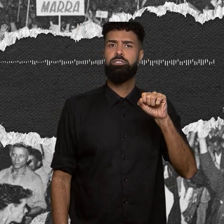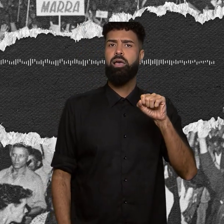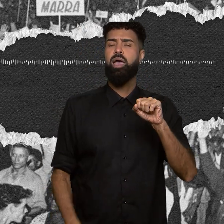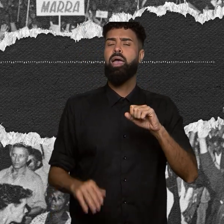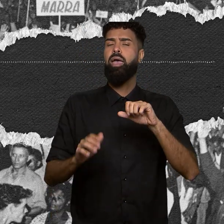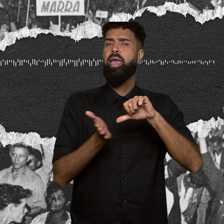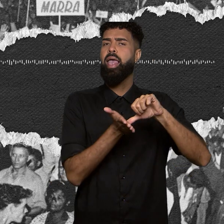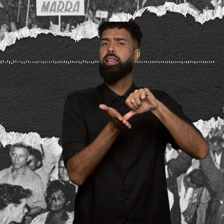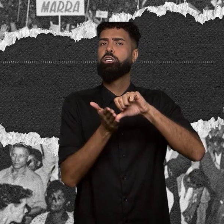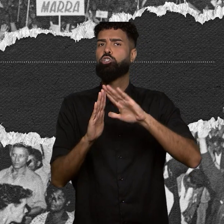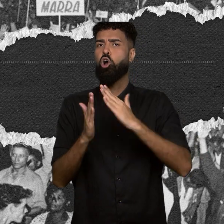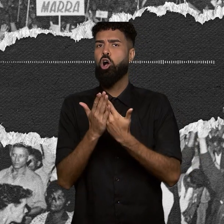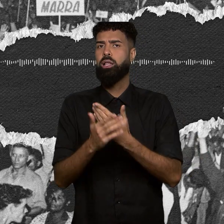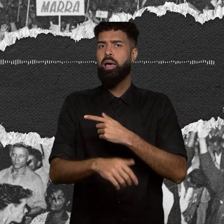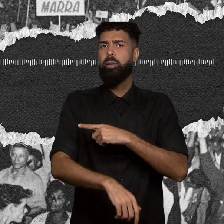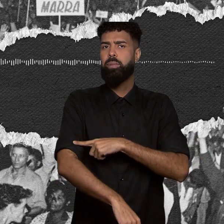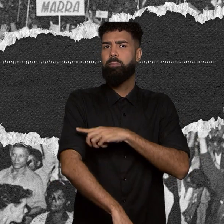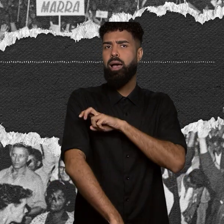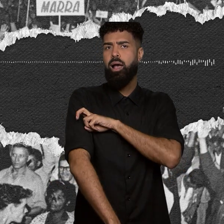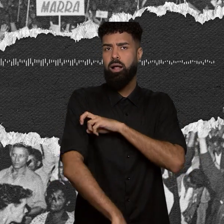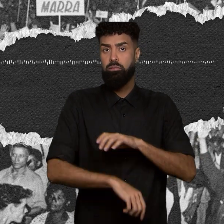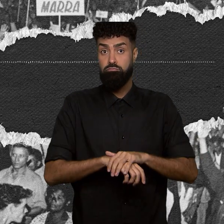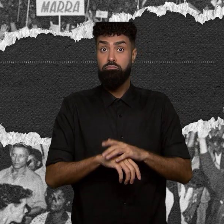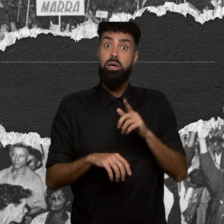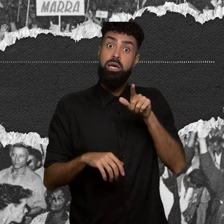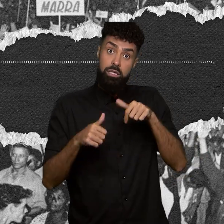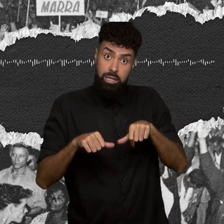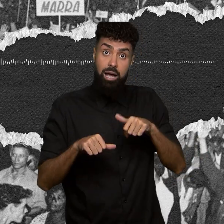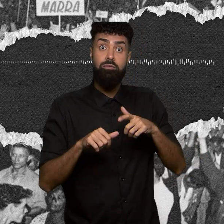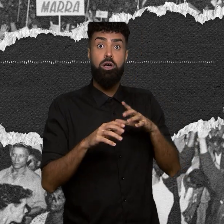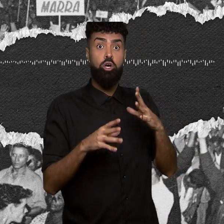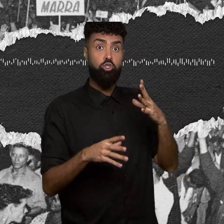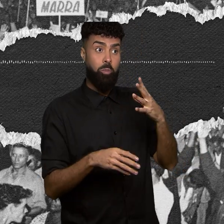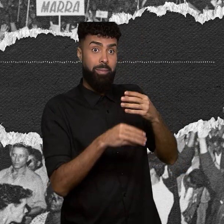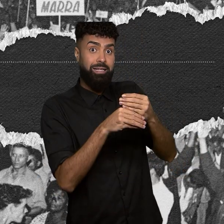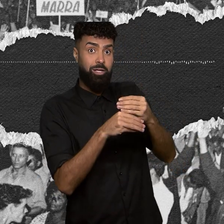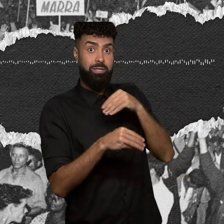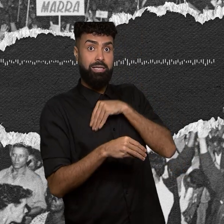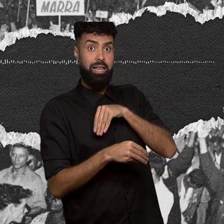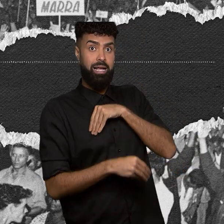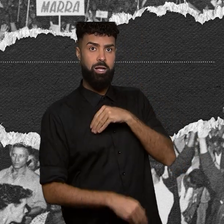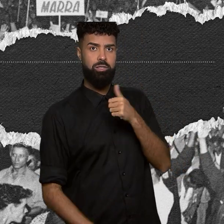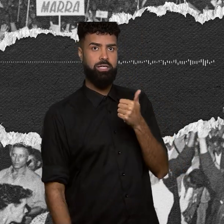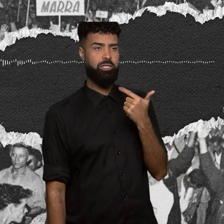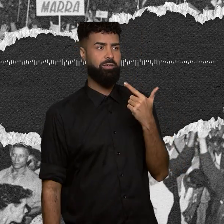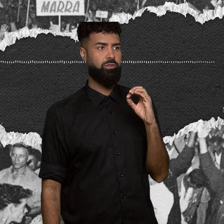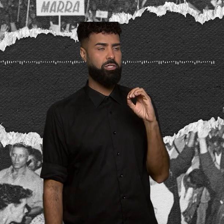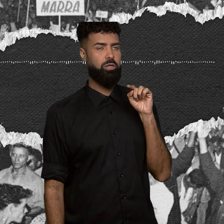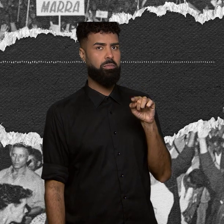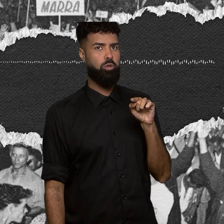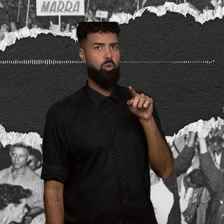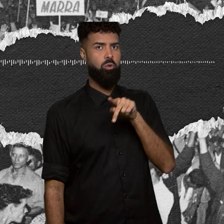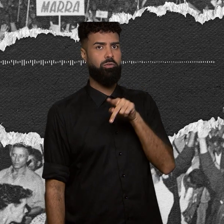Suplementação dos salários de 120 mil professores.